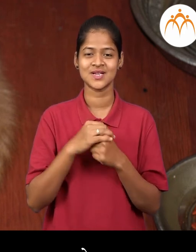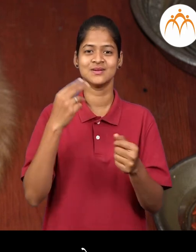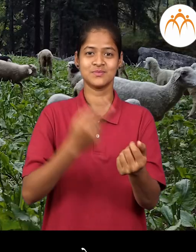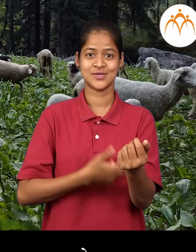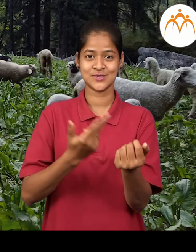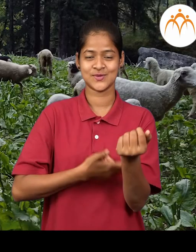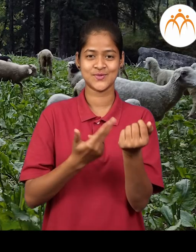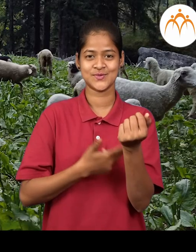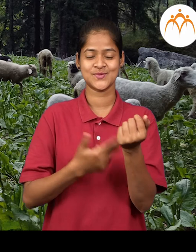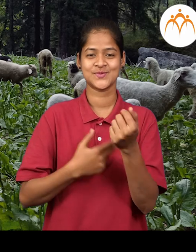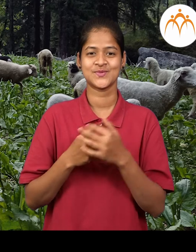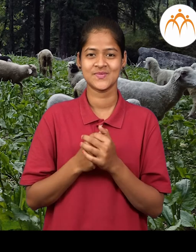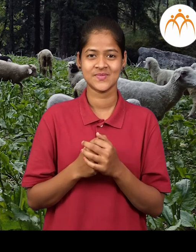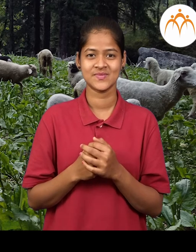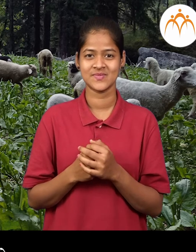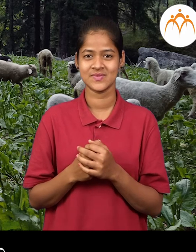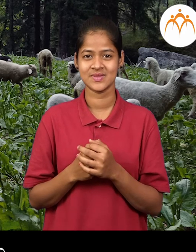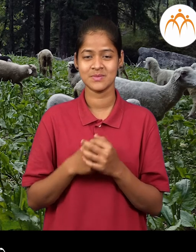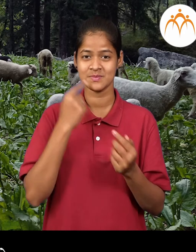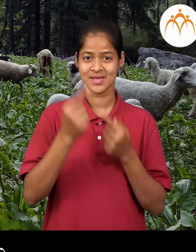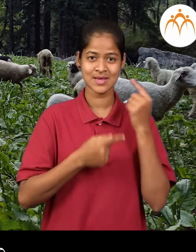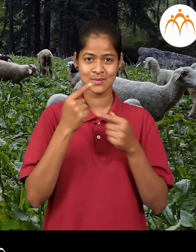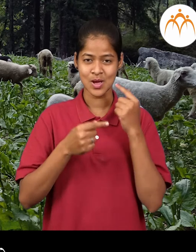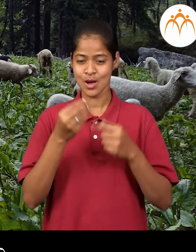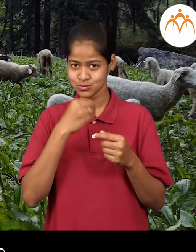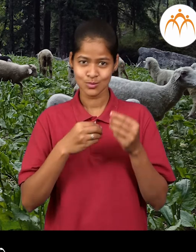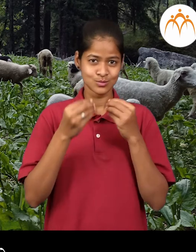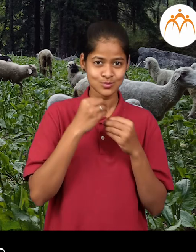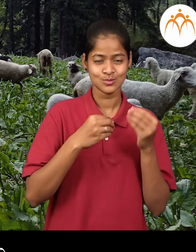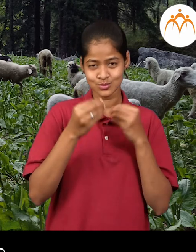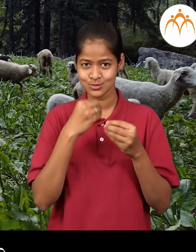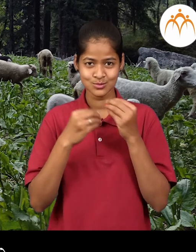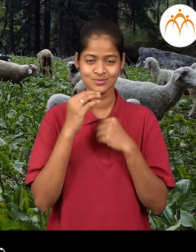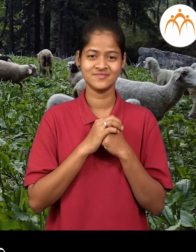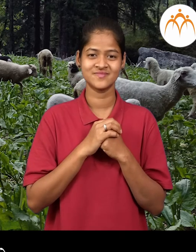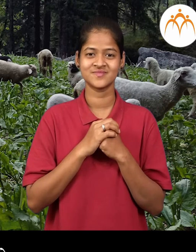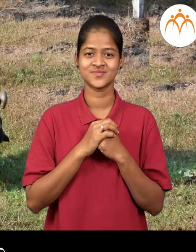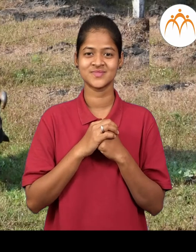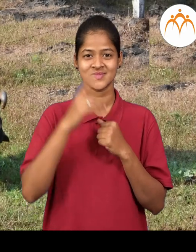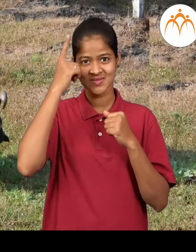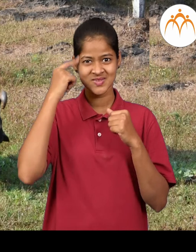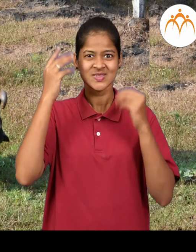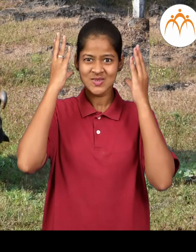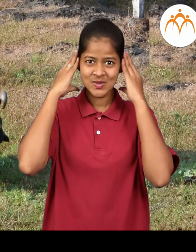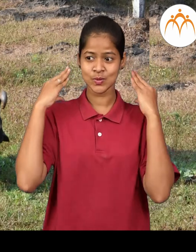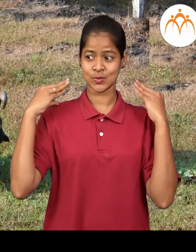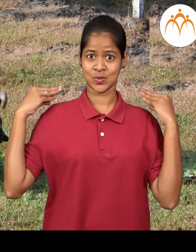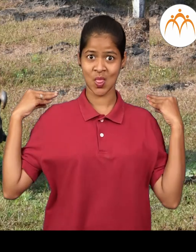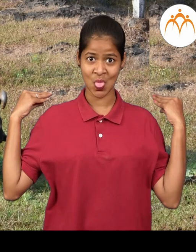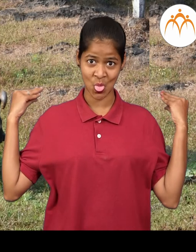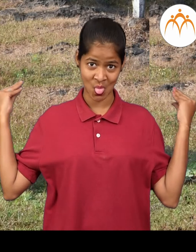मेंधी मेंधी गवत खाते महीस